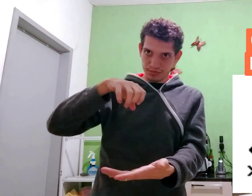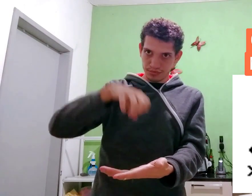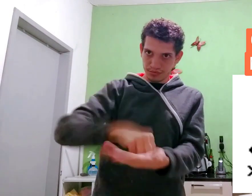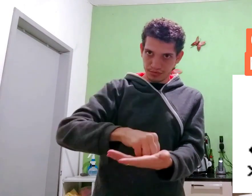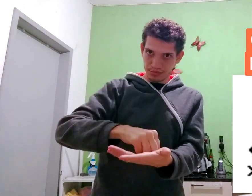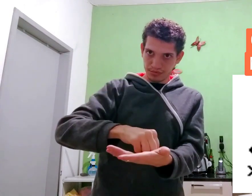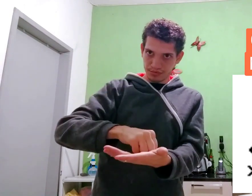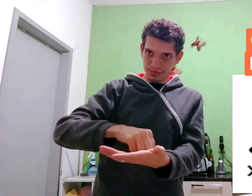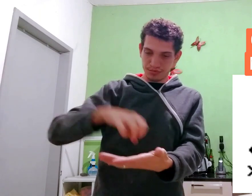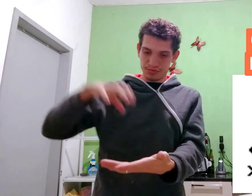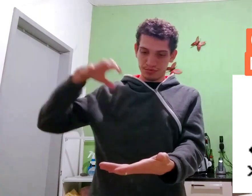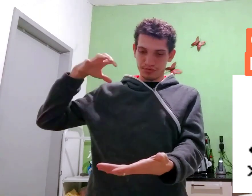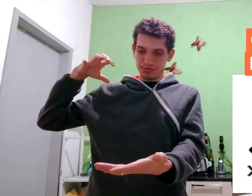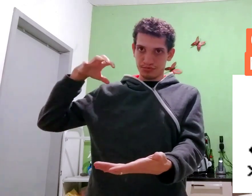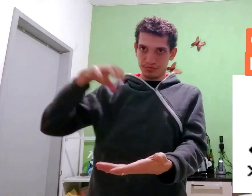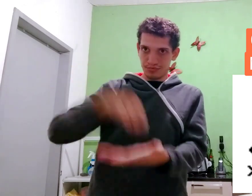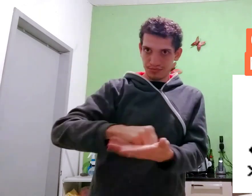Depois assim. Assim.